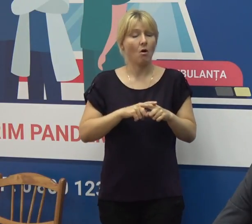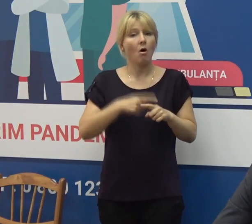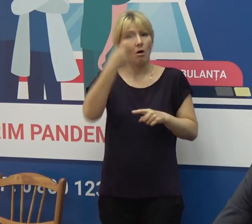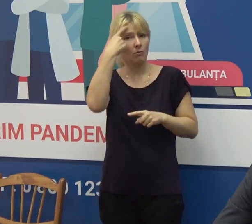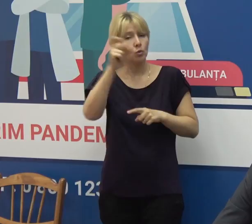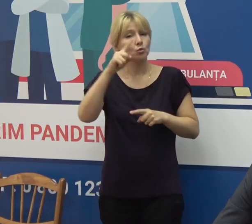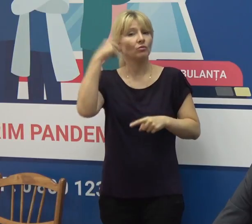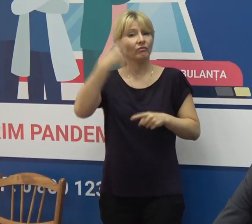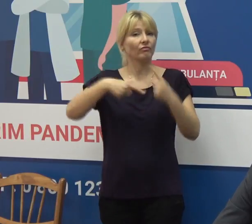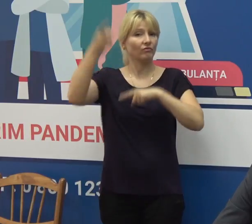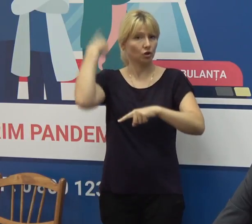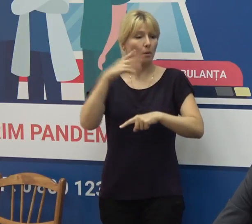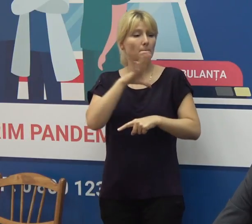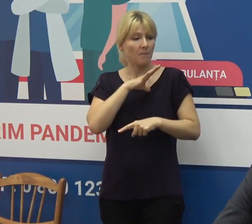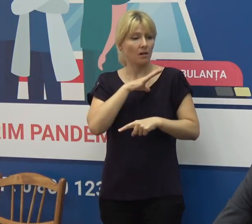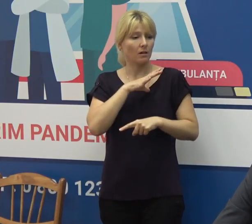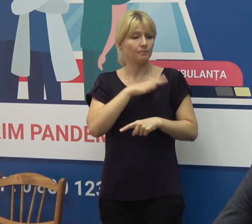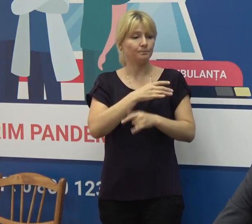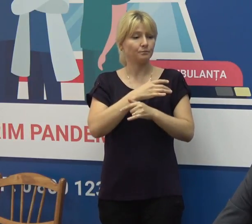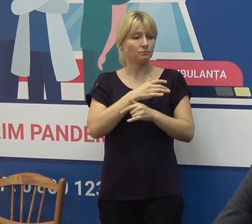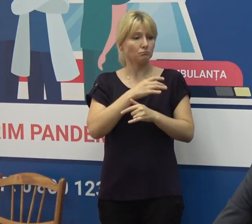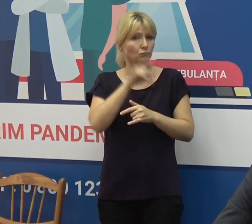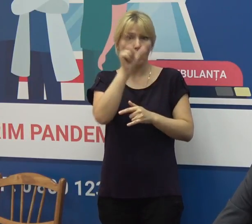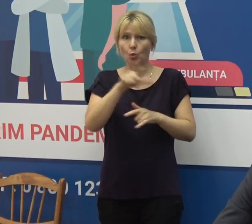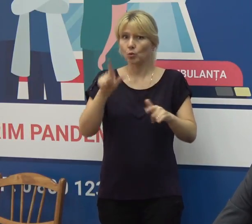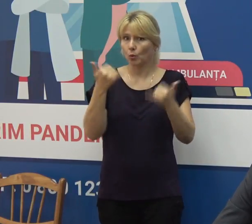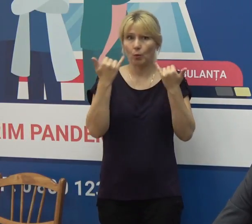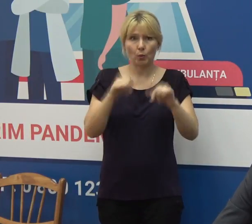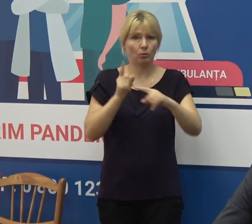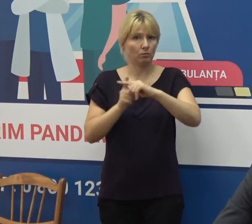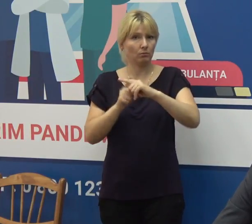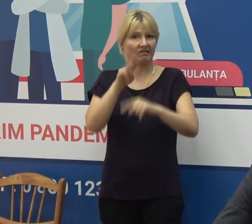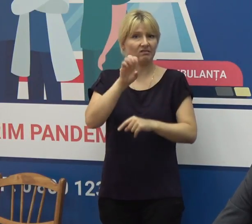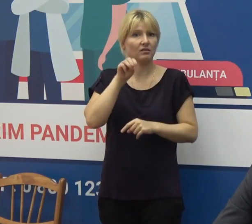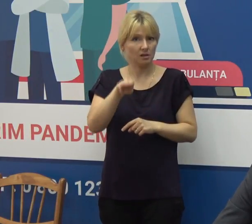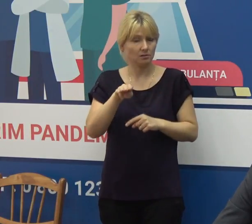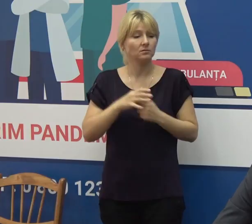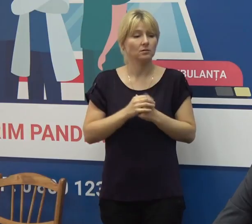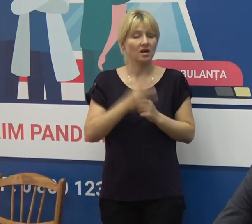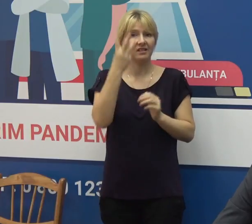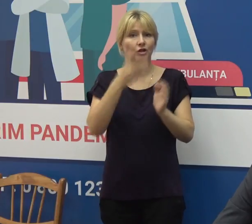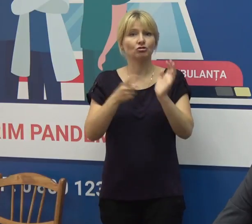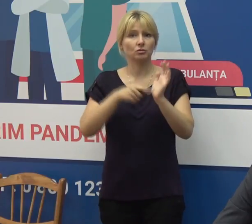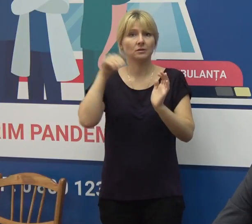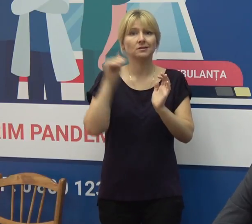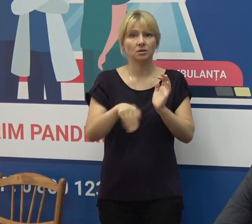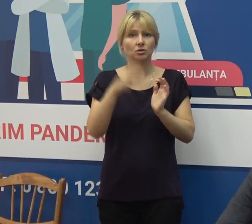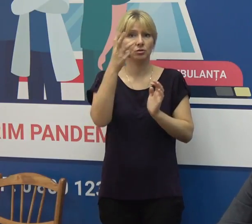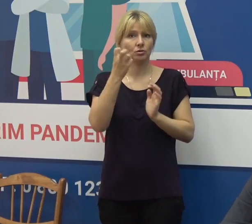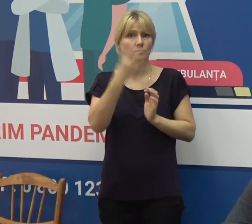săptămânii trecute au fost efectuate un număr de record de teste, COVID-19 36 de mii